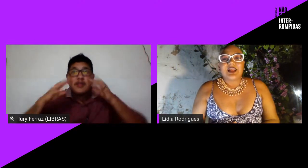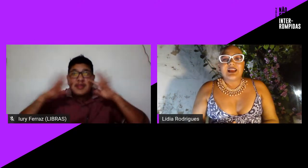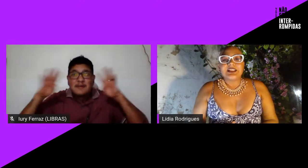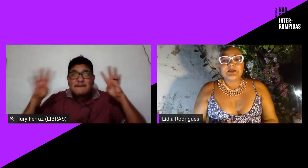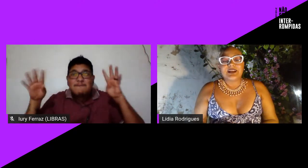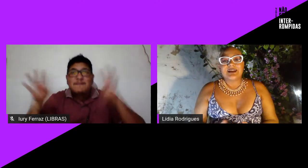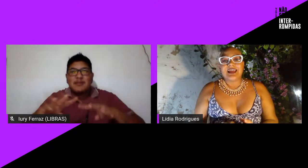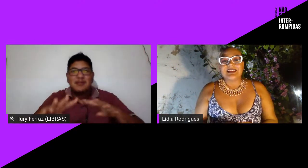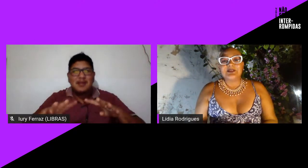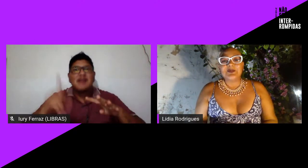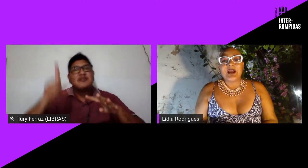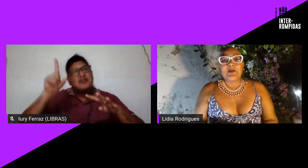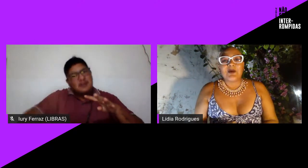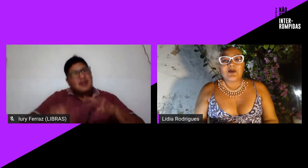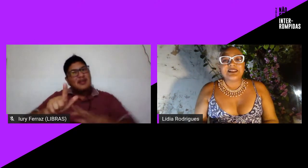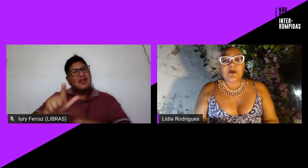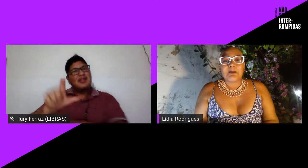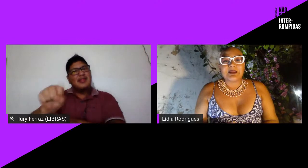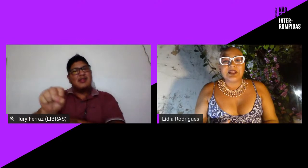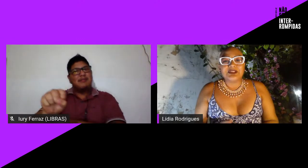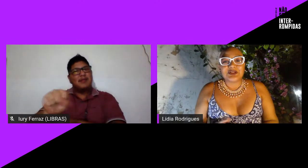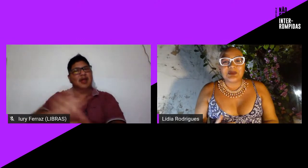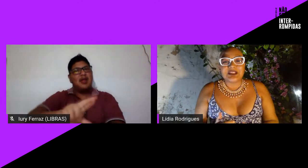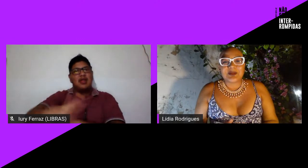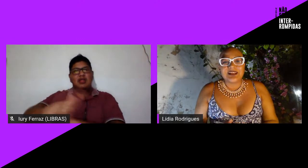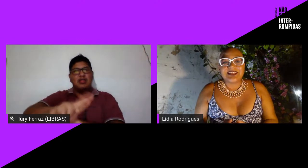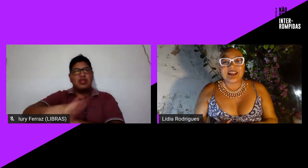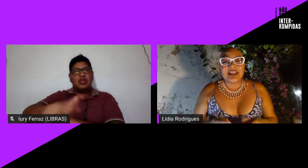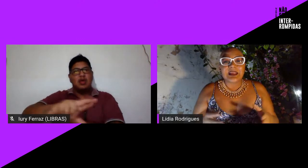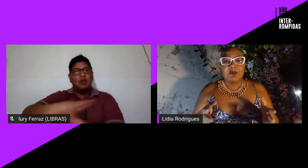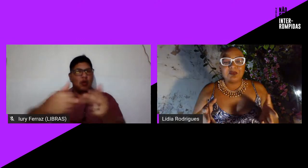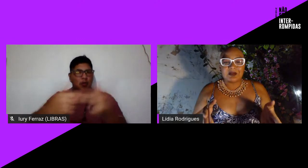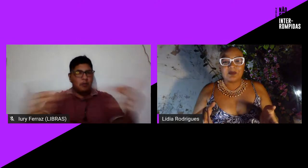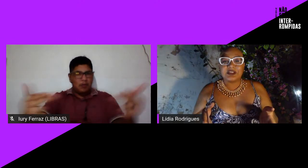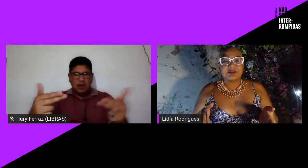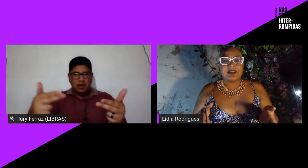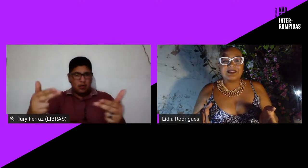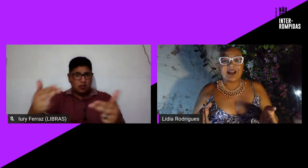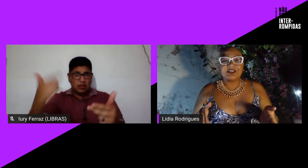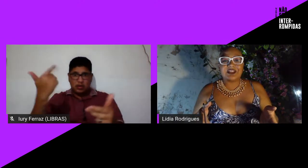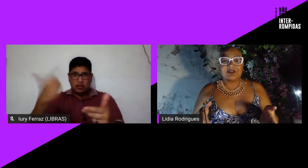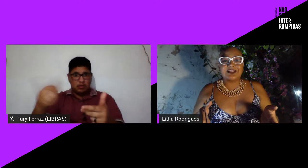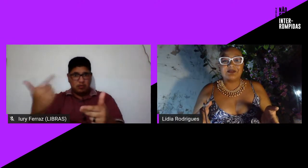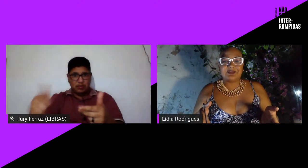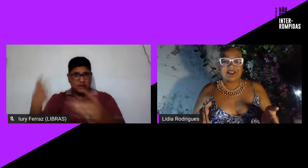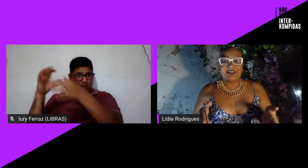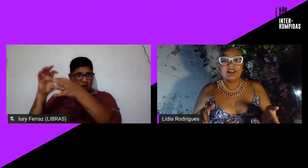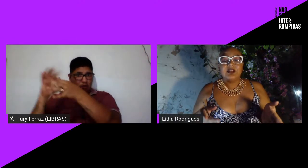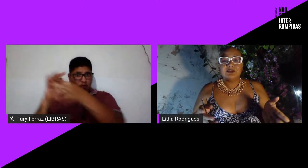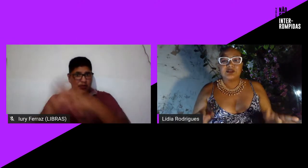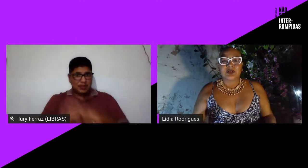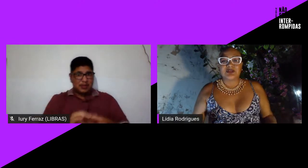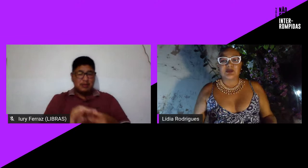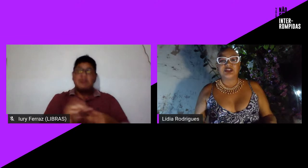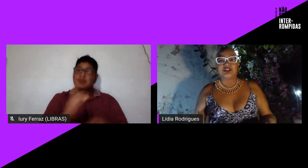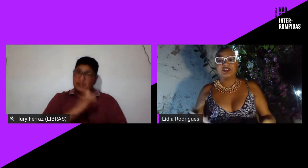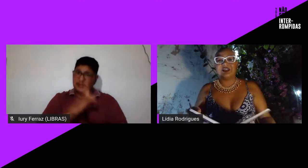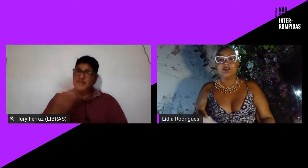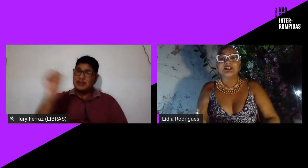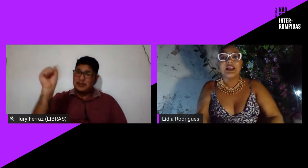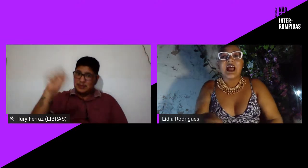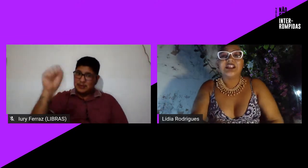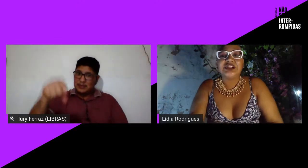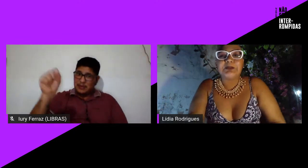visibilidade lésbica ela não é uma coisa completamente descontextualizada ela tem muita contextualidade na nossa vida nos nossos